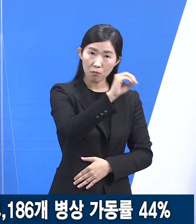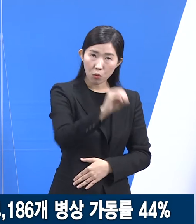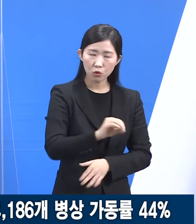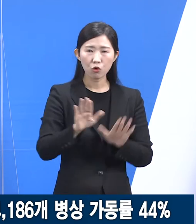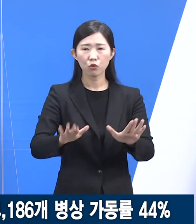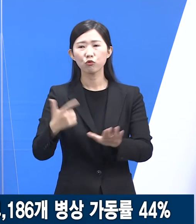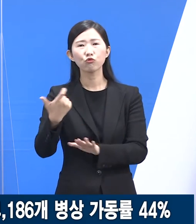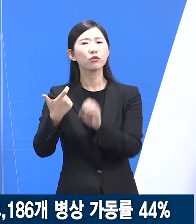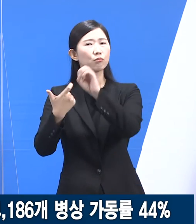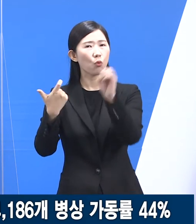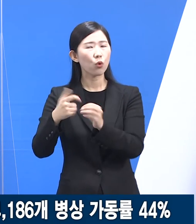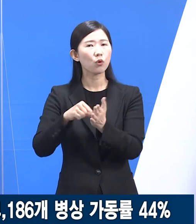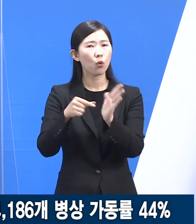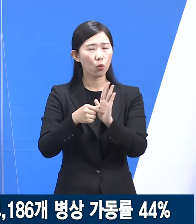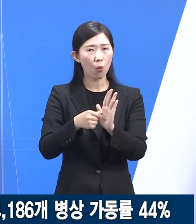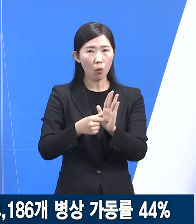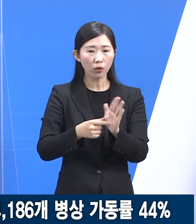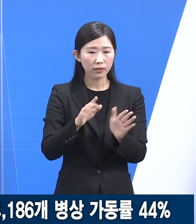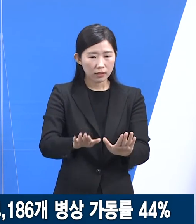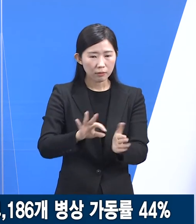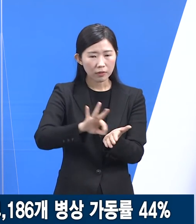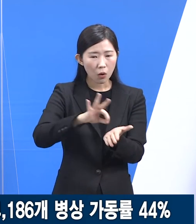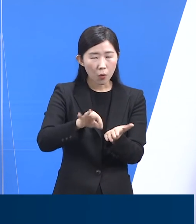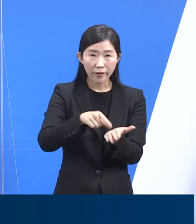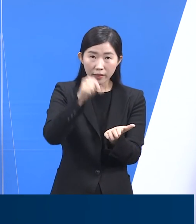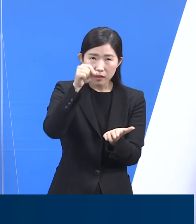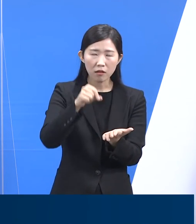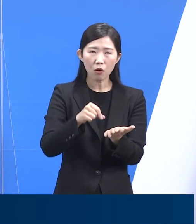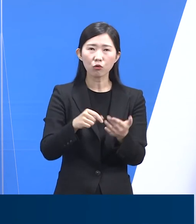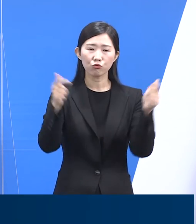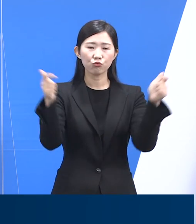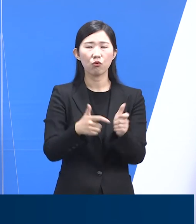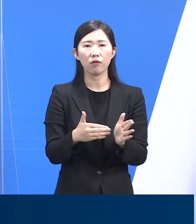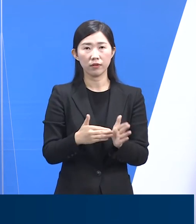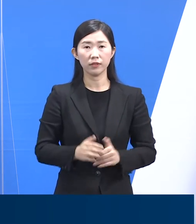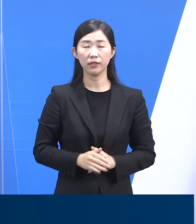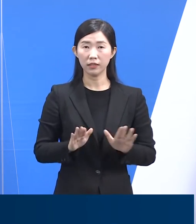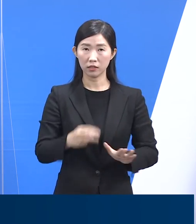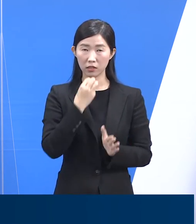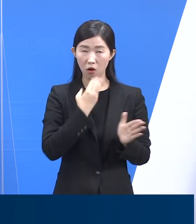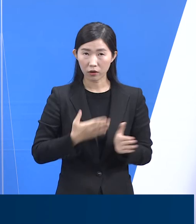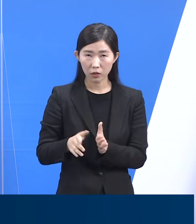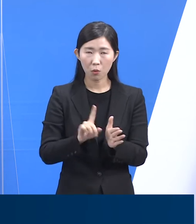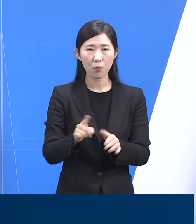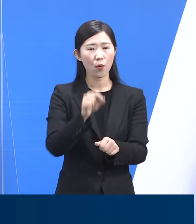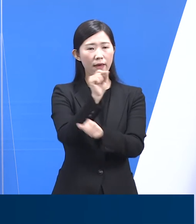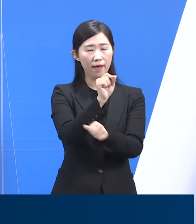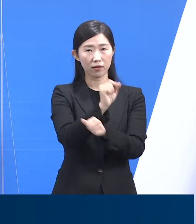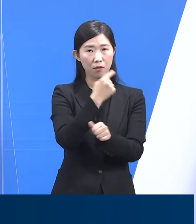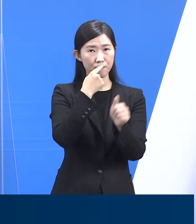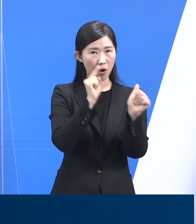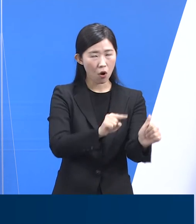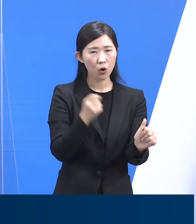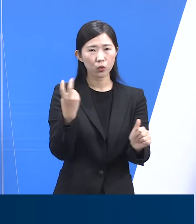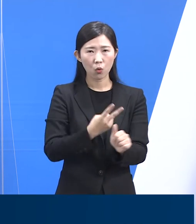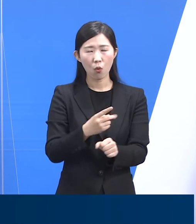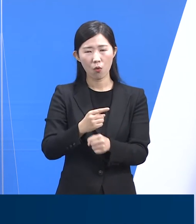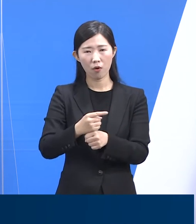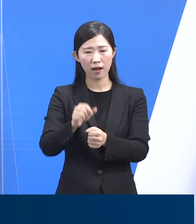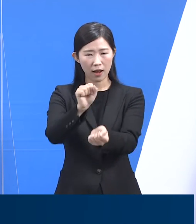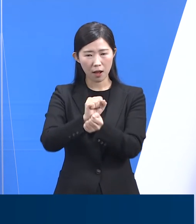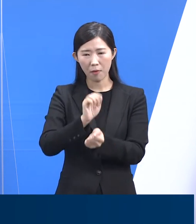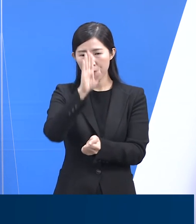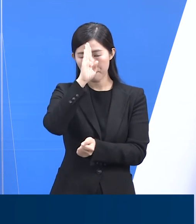%포인트 감소하였습니다. 경기도는 현재까지 행정명령과 간연병 전남병원 신규지증을 통해 1